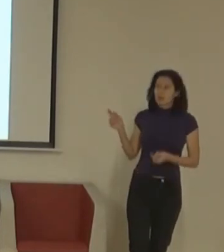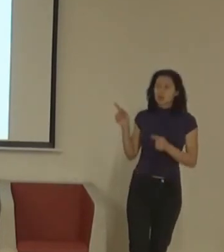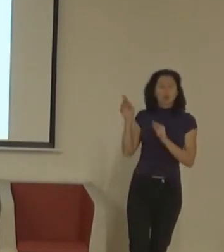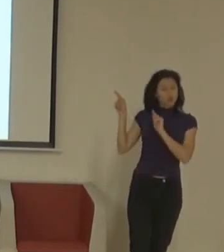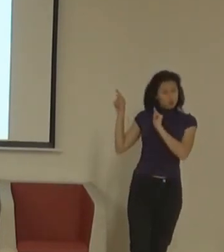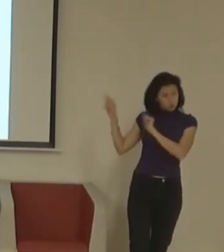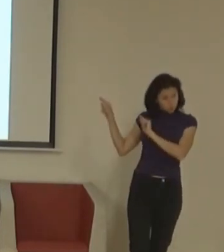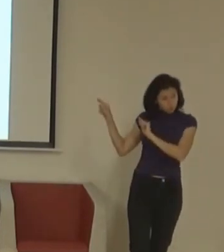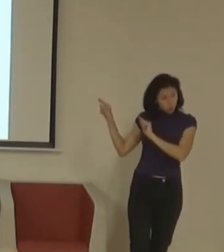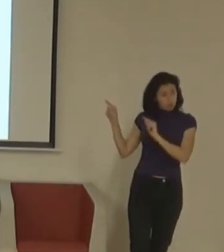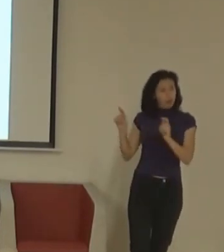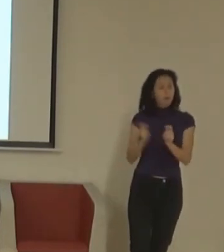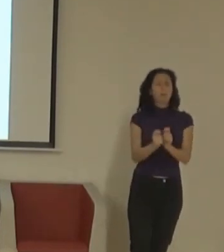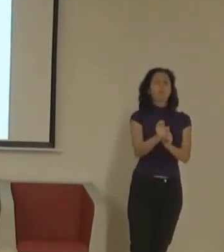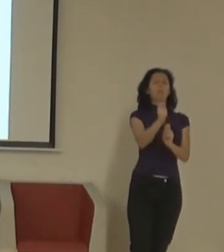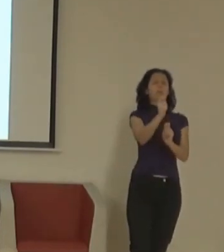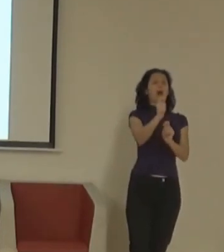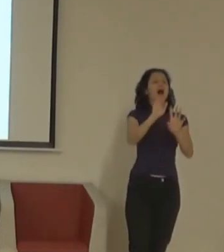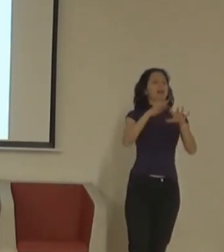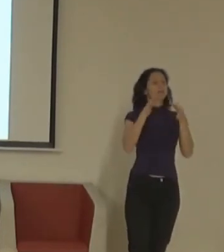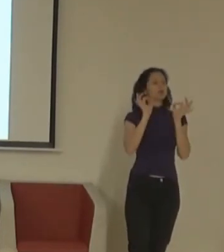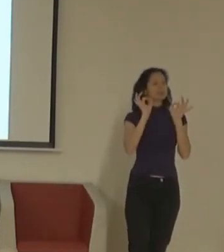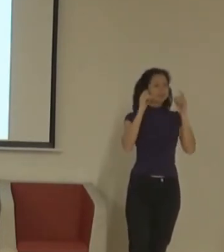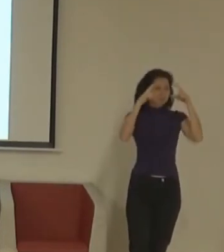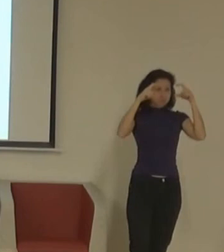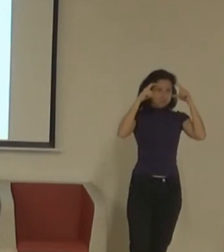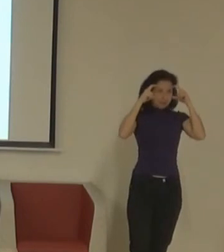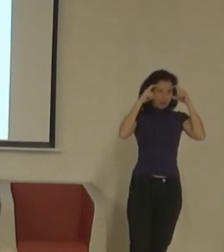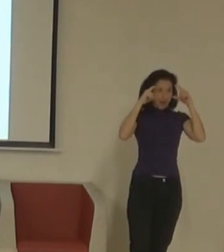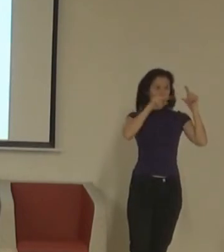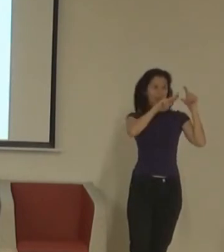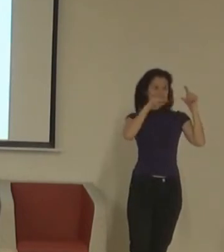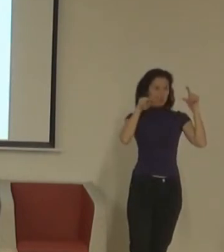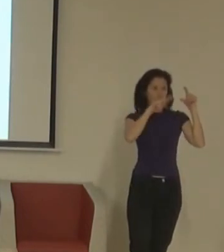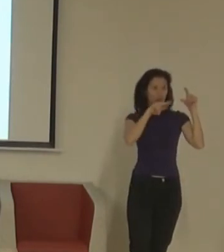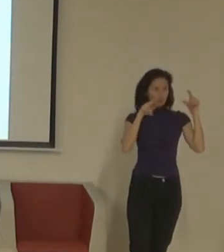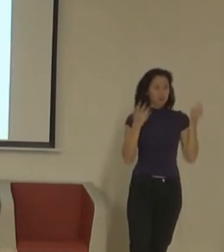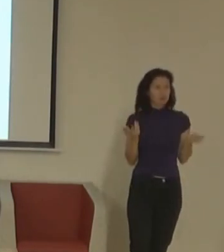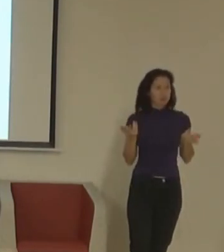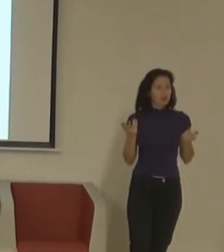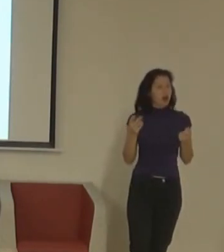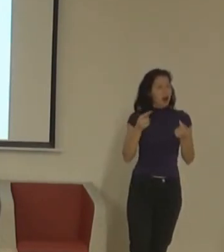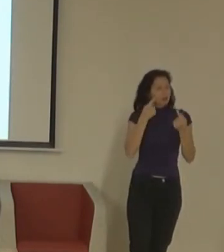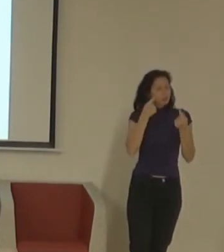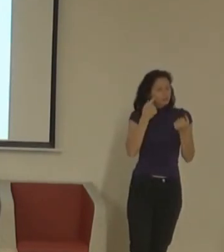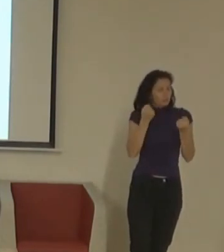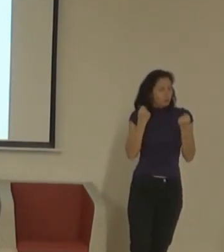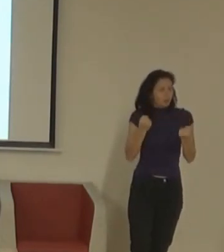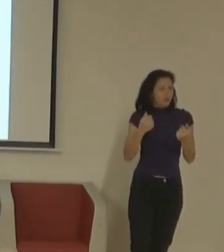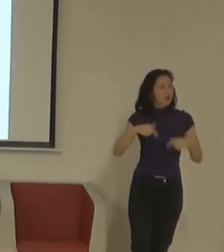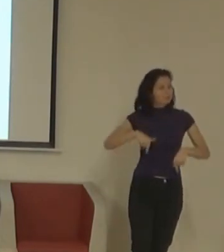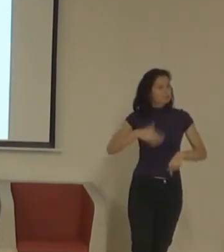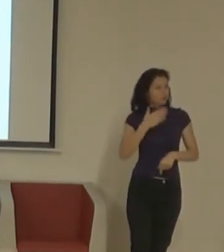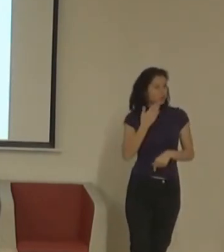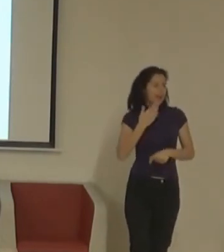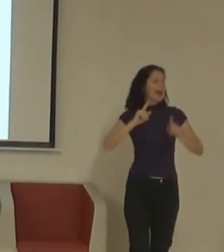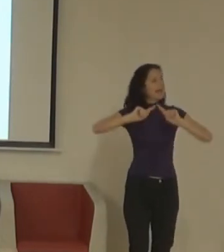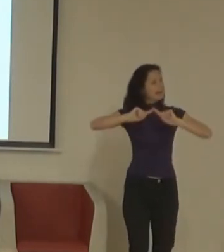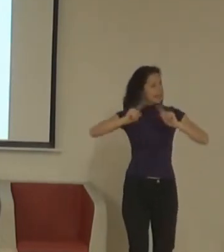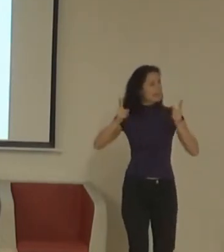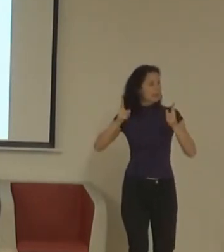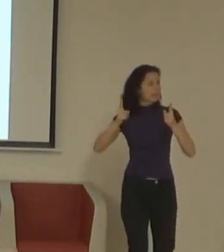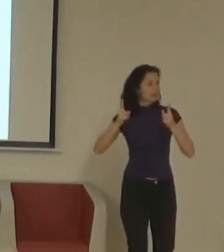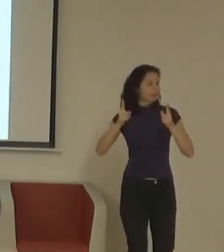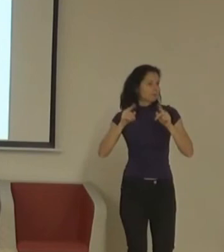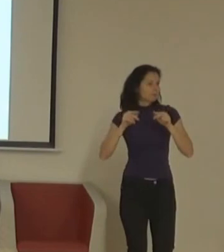tohle nebo speciální braille, kde ten problém zůstává stejný. My úplnou náhodou, trošku nezaslouženě, tady máme jiné řešení,